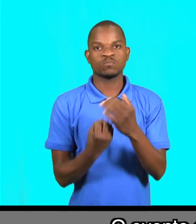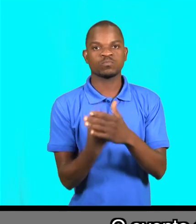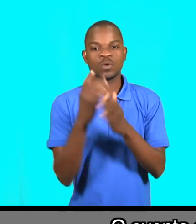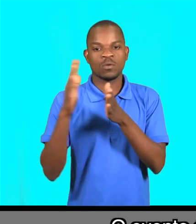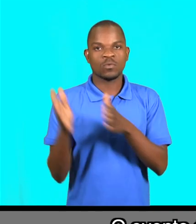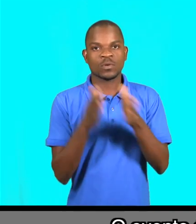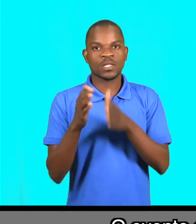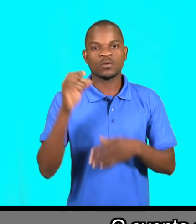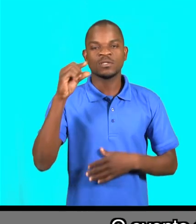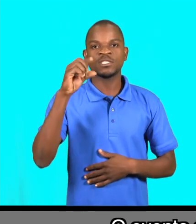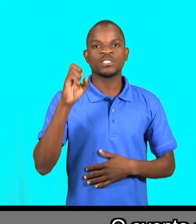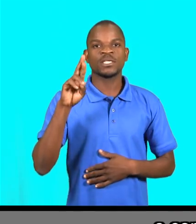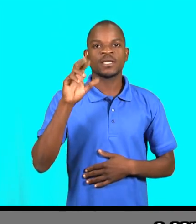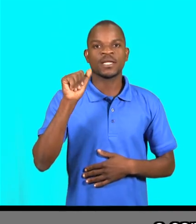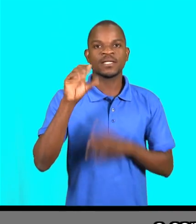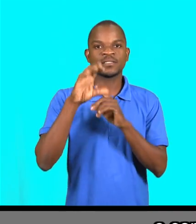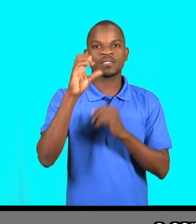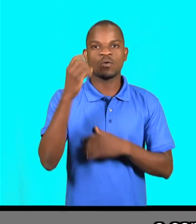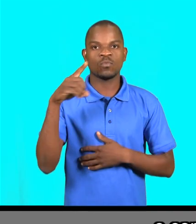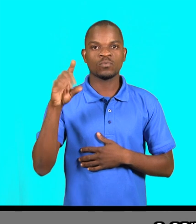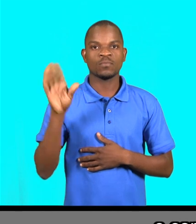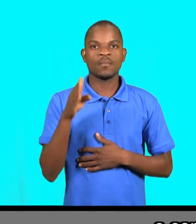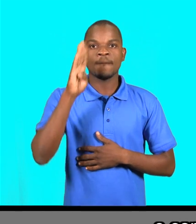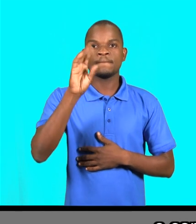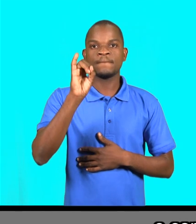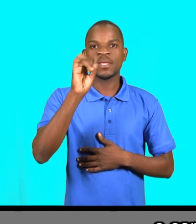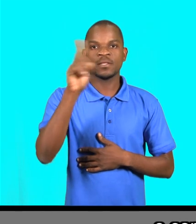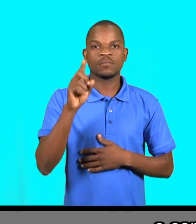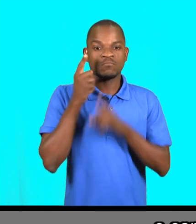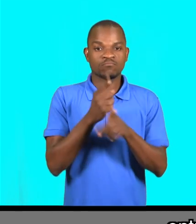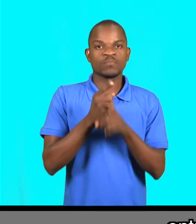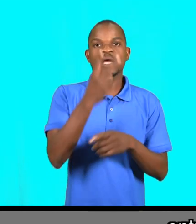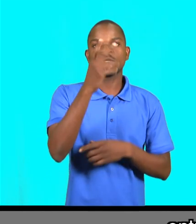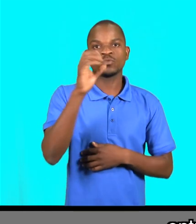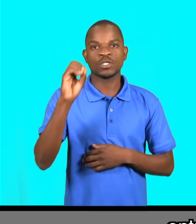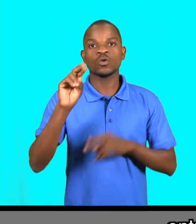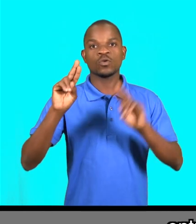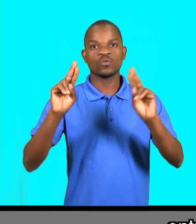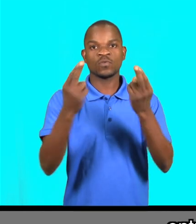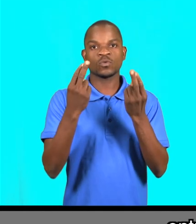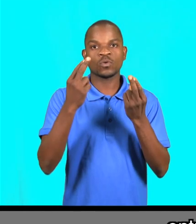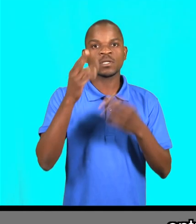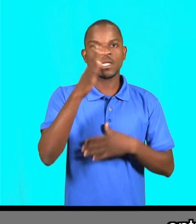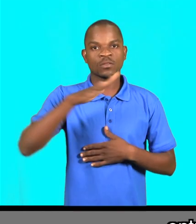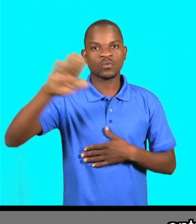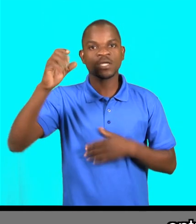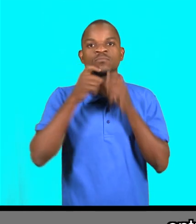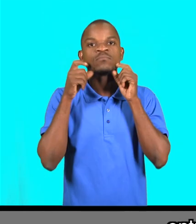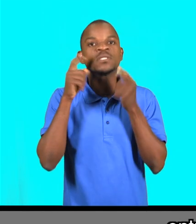organizado pela geração PIS que contará com 200 participantes entre inovadores nacionais e internacionais